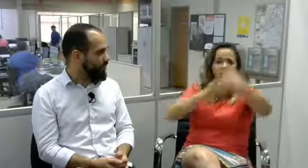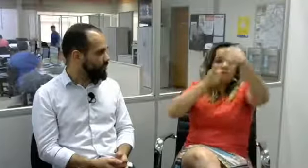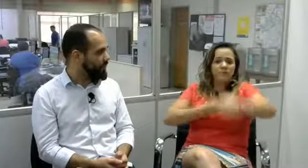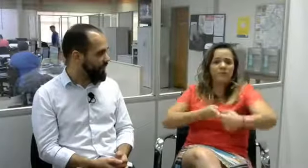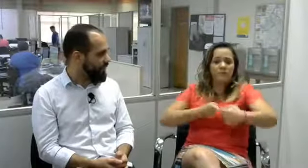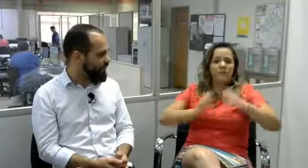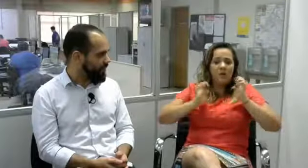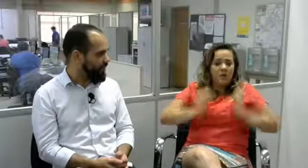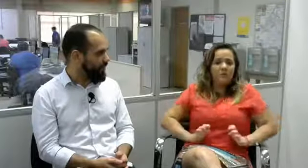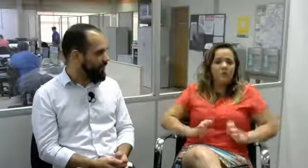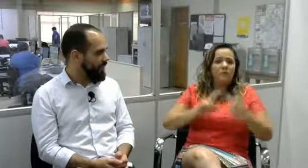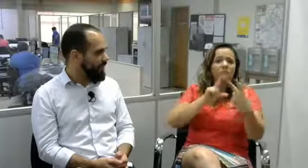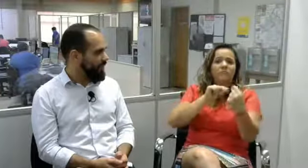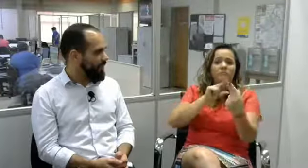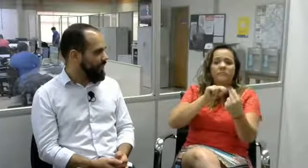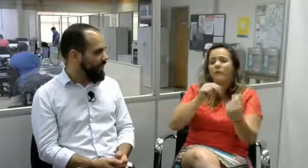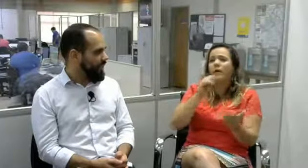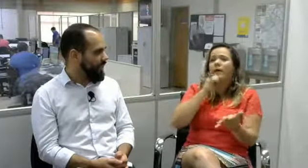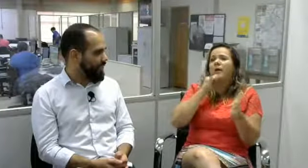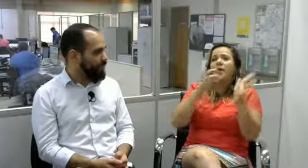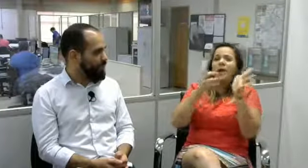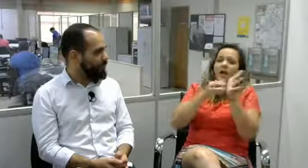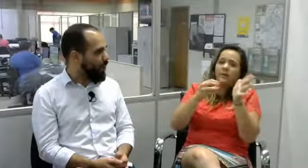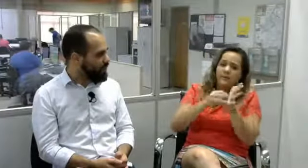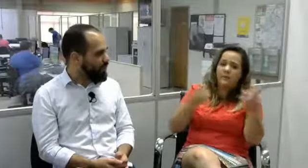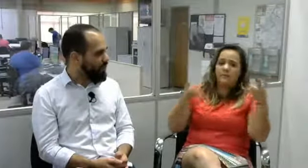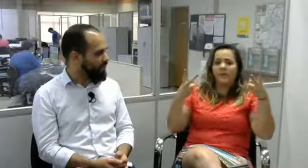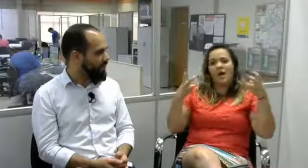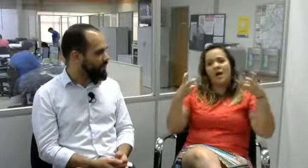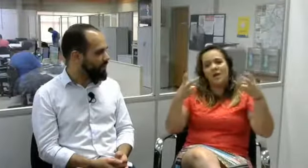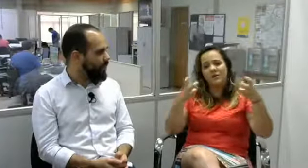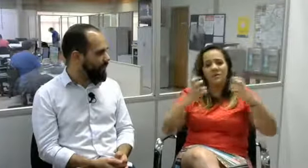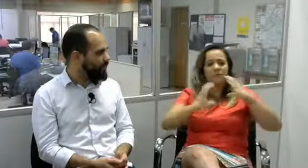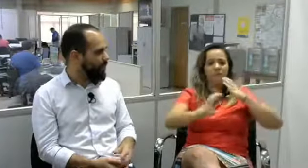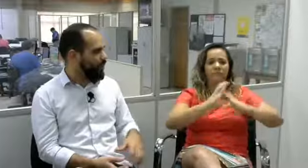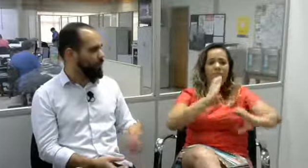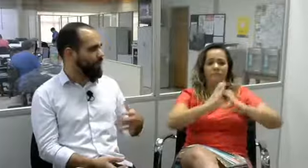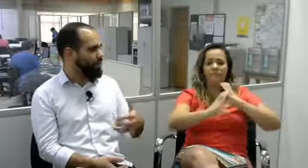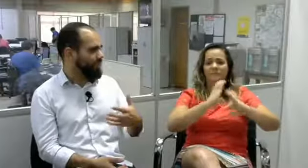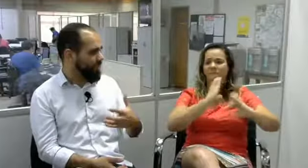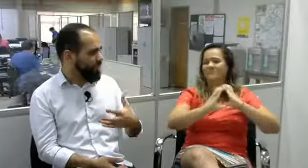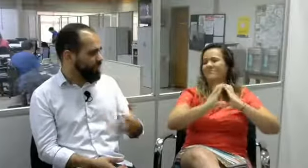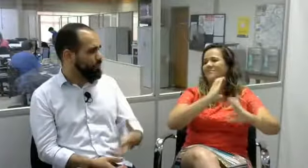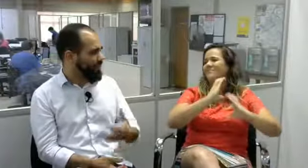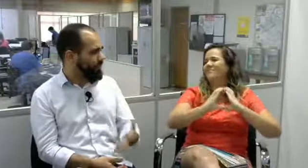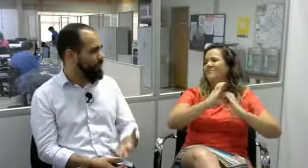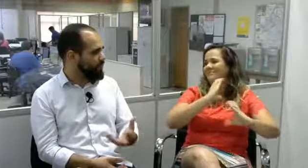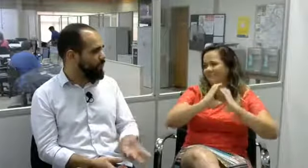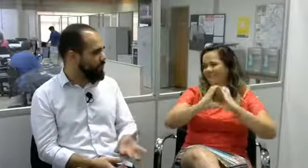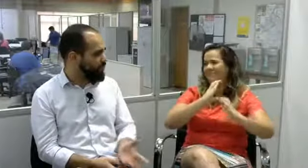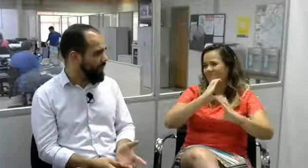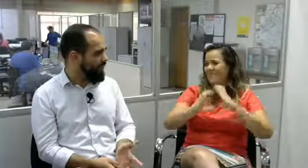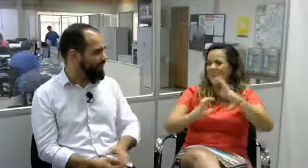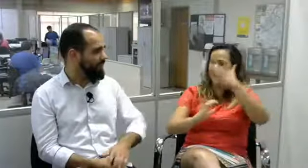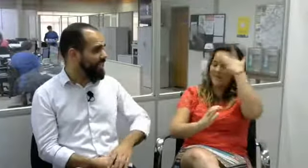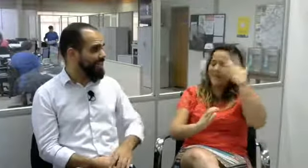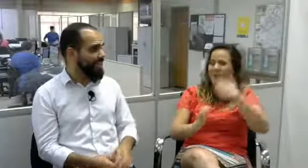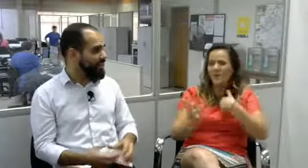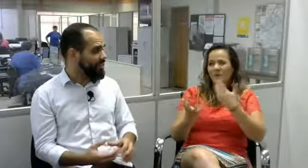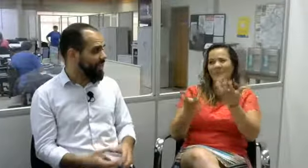ofereçam e que essas pessoas possam conversar de igual para igual. No caso de surdos que apresentam algumas doenças, que é necessário,